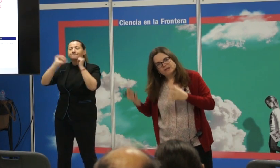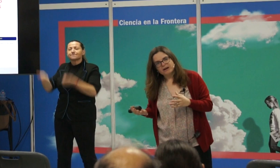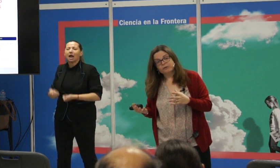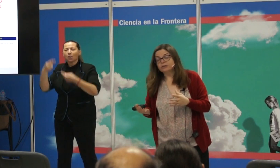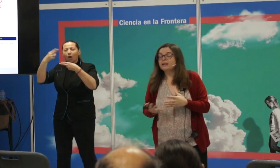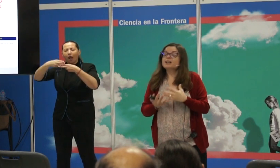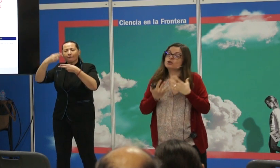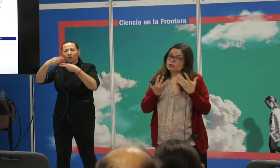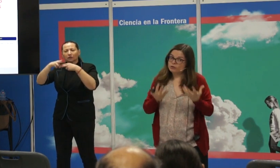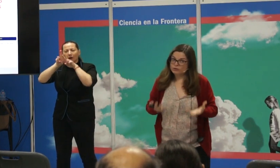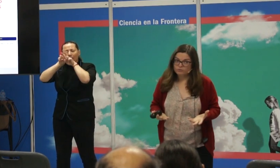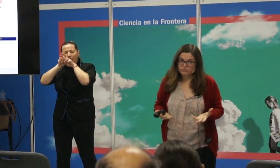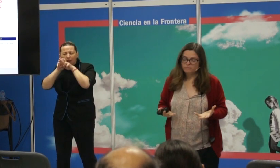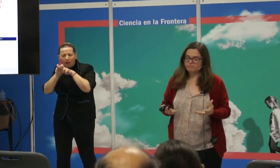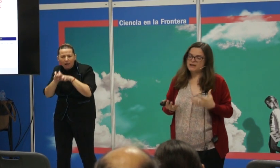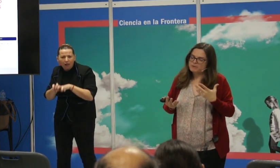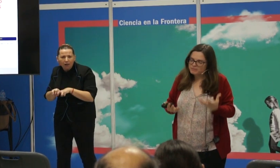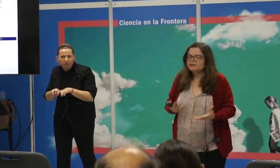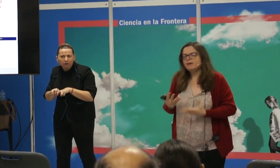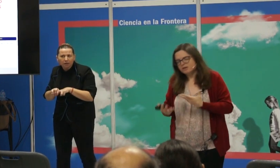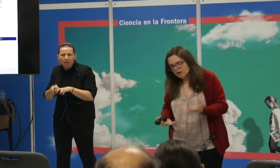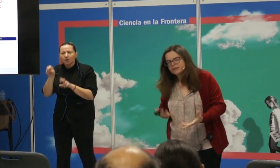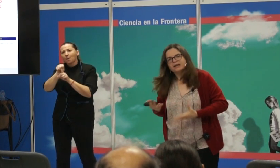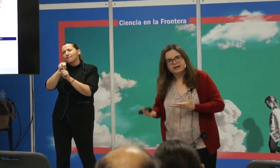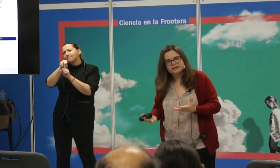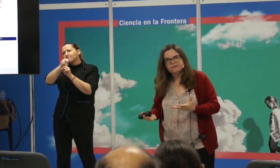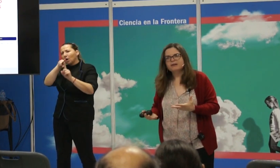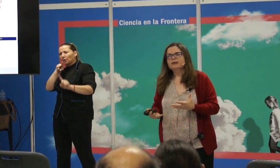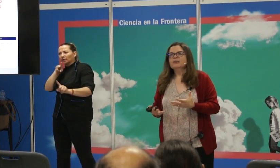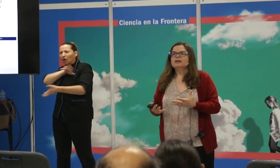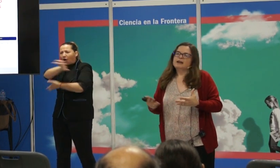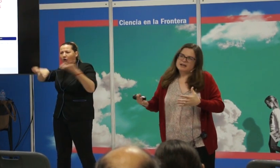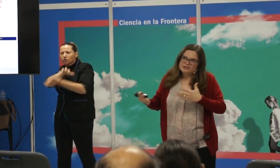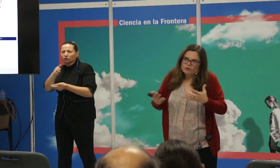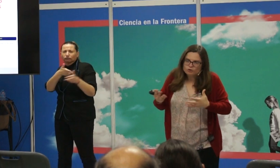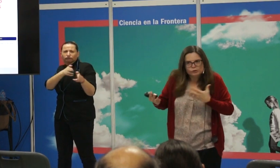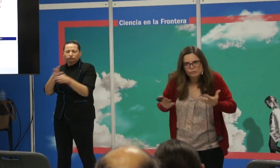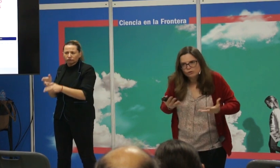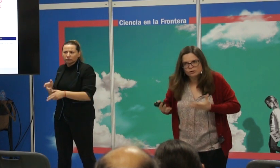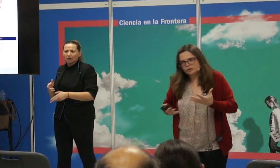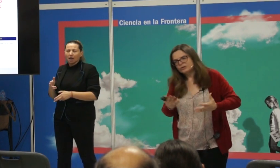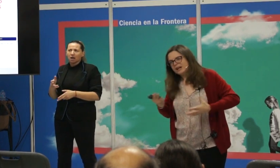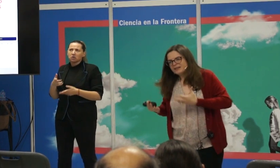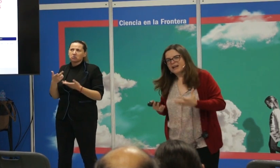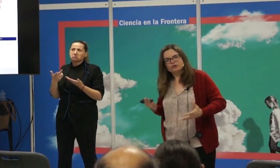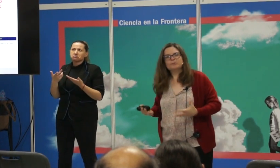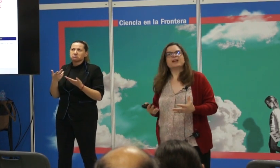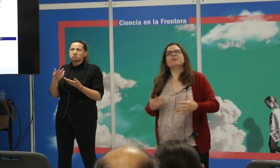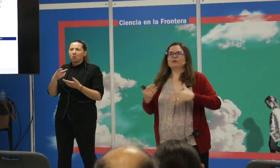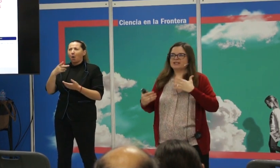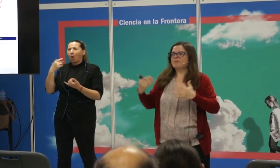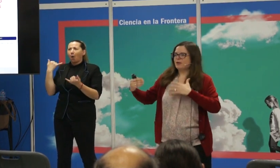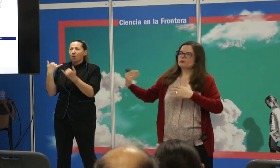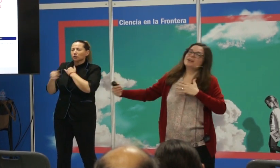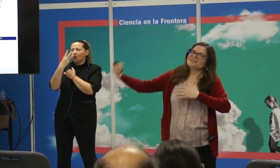lo que conlleva la frontera, sobre todo desde una perspectiva violenta y agresiva, ha sido en los últimos 30 años o